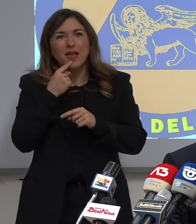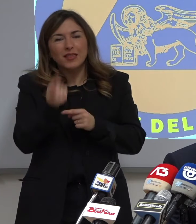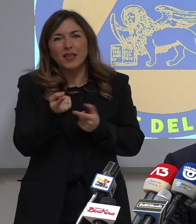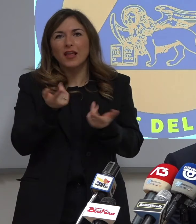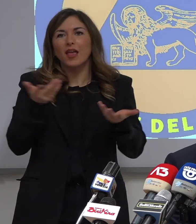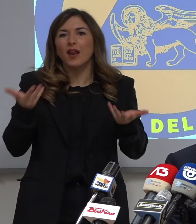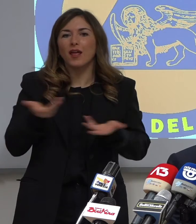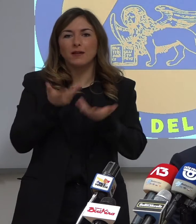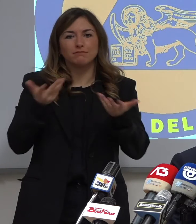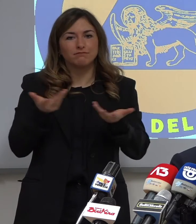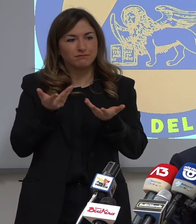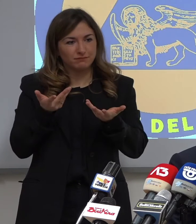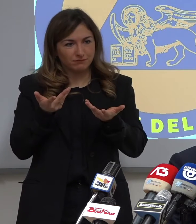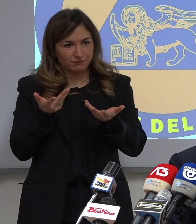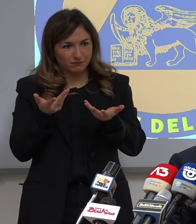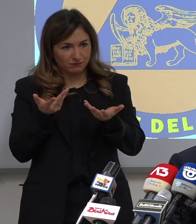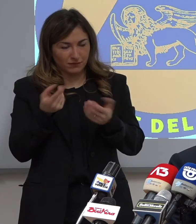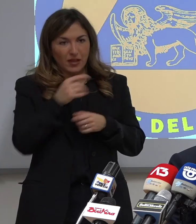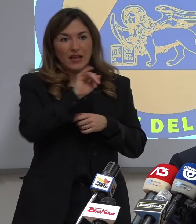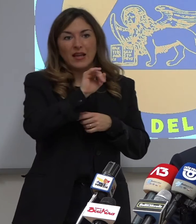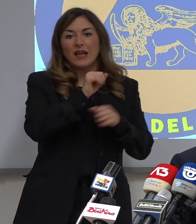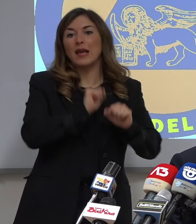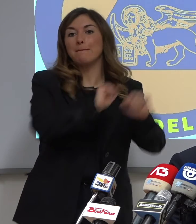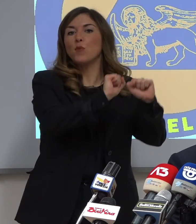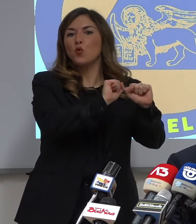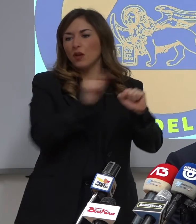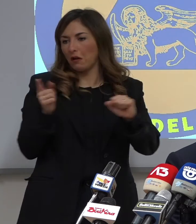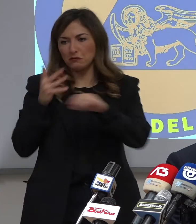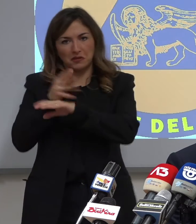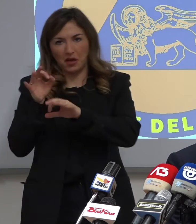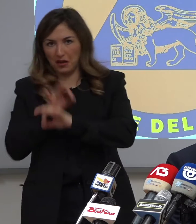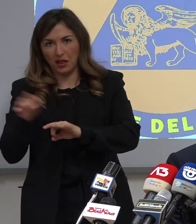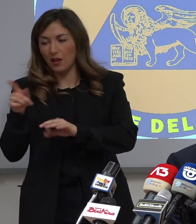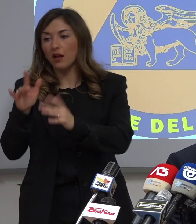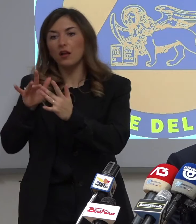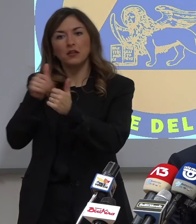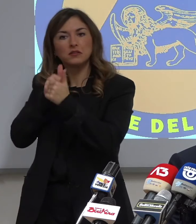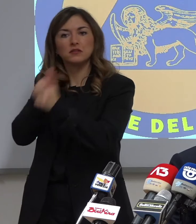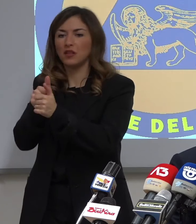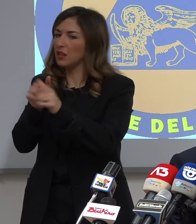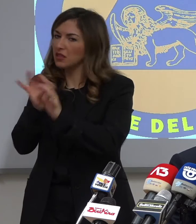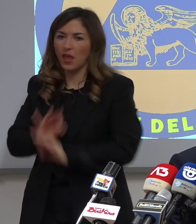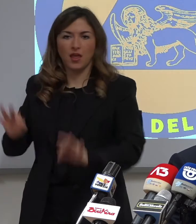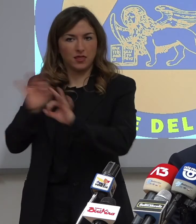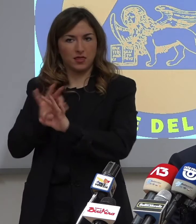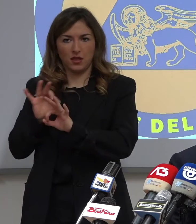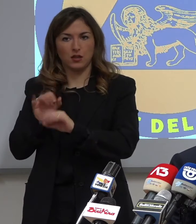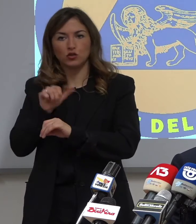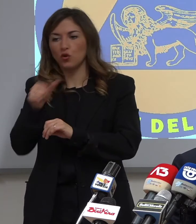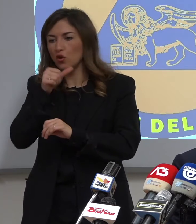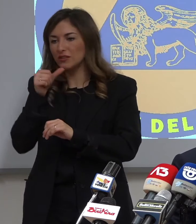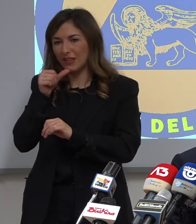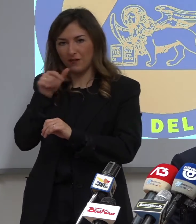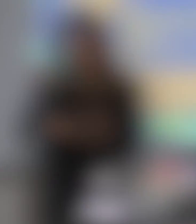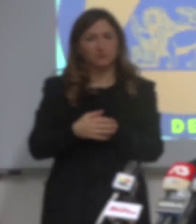capito. Non c'entra niente con l'immuni questa app. Questa non traccia nessuno. È un'app che ci serve per dialogare con il